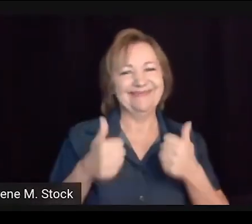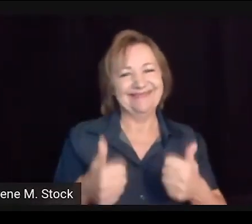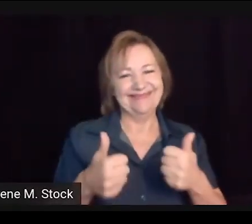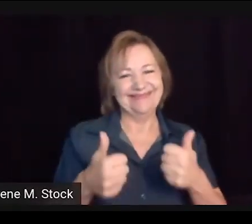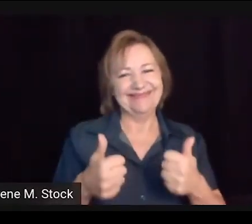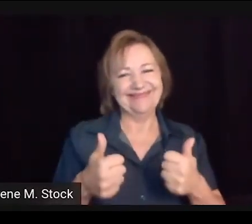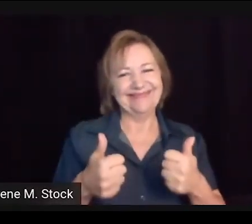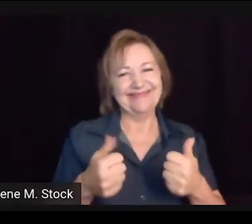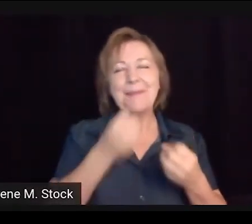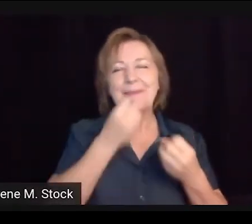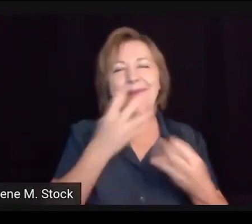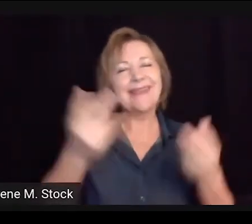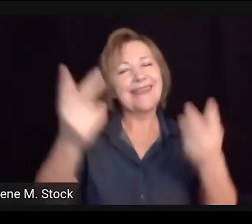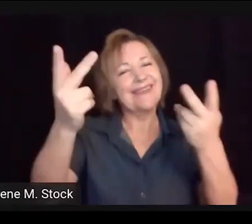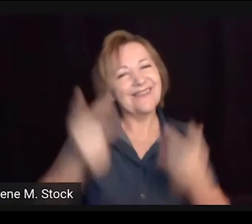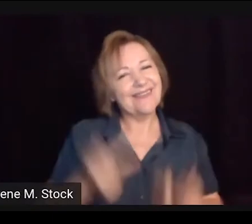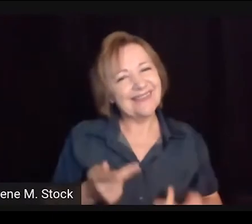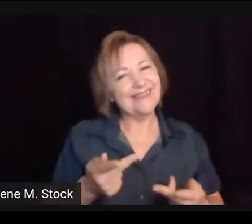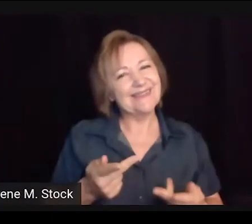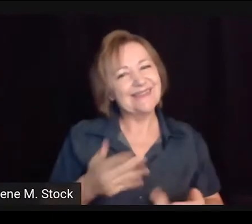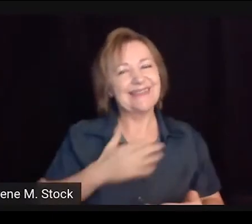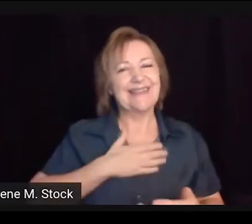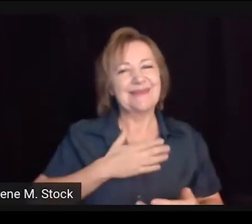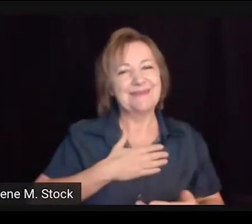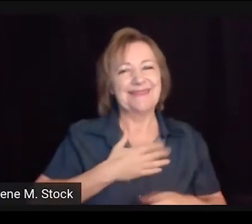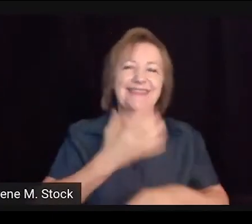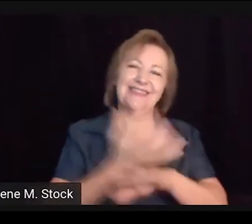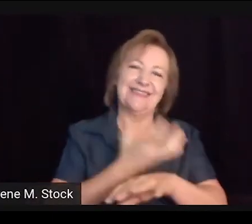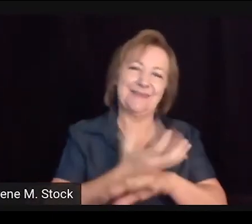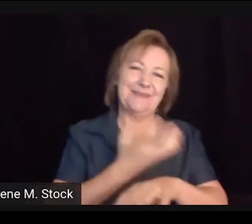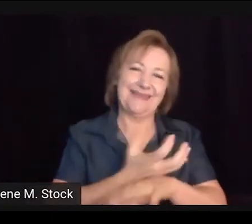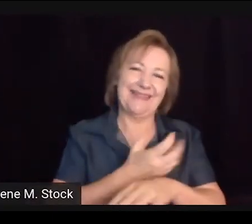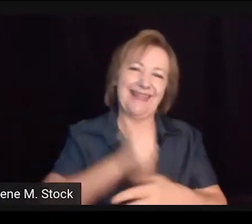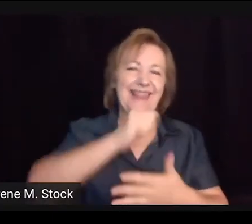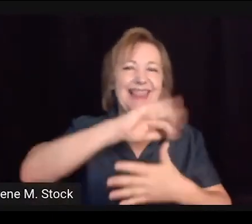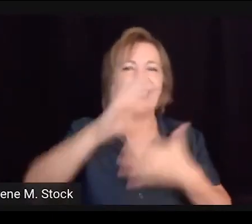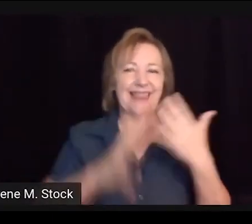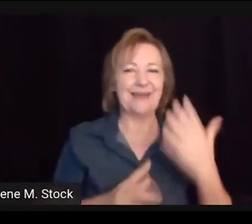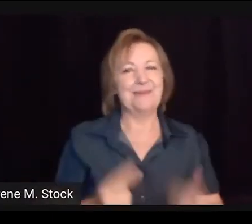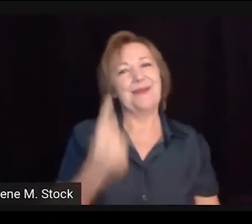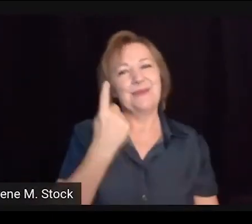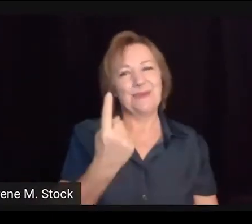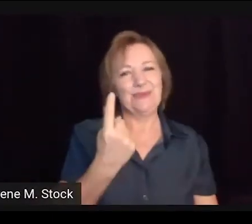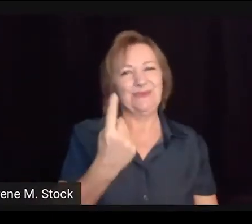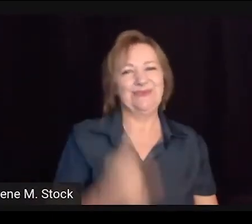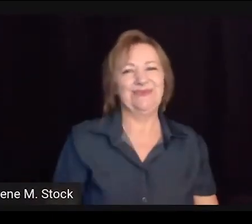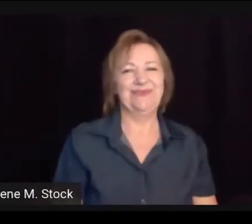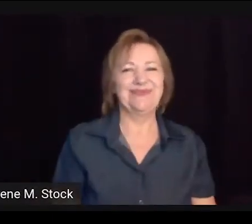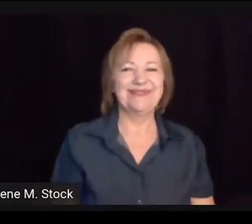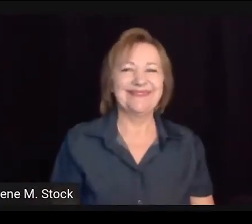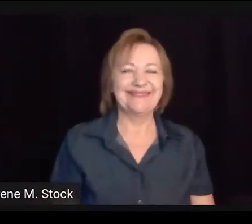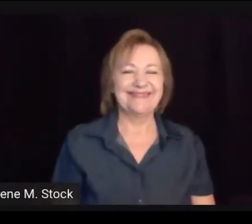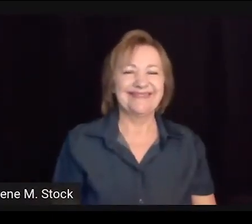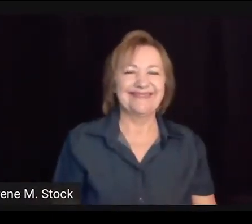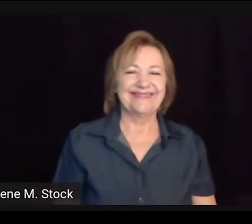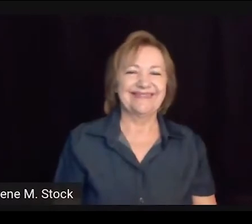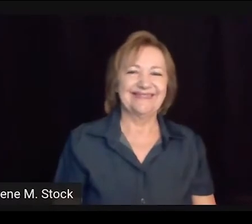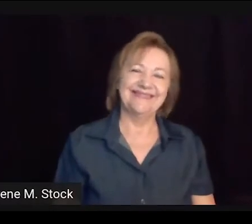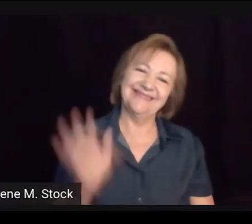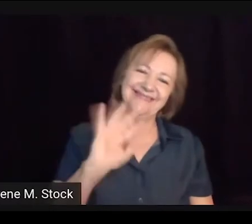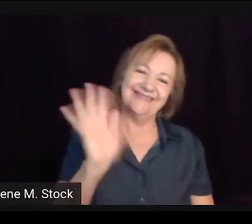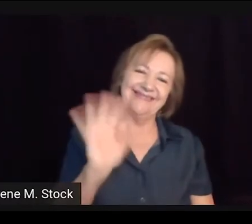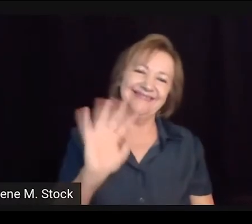entender como que funcionam os verbos, as frases, ok? Então, sejam bem-vindos à minha disciplina, a disciplina de